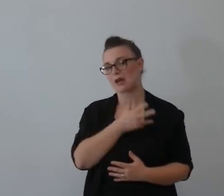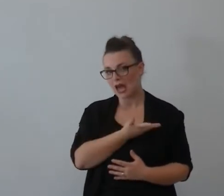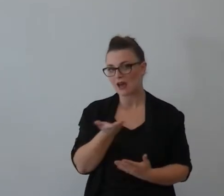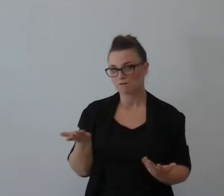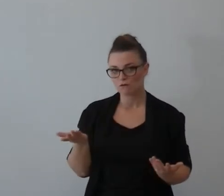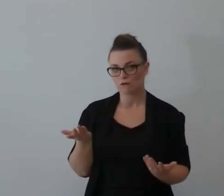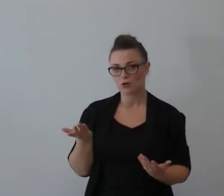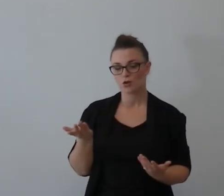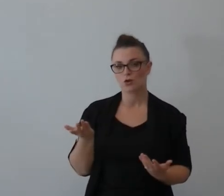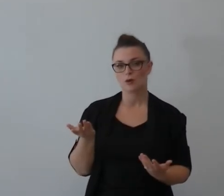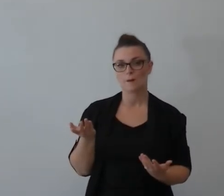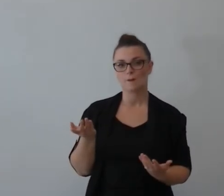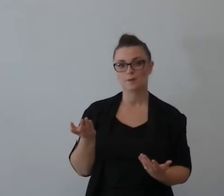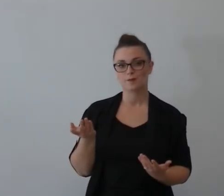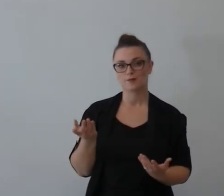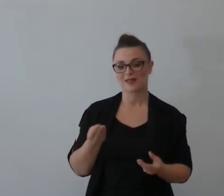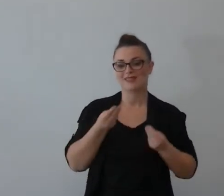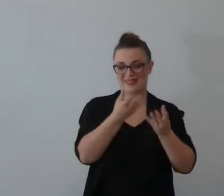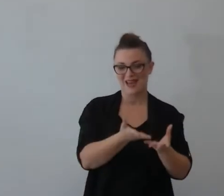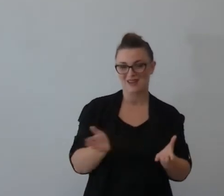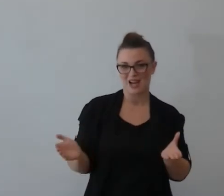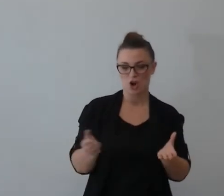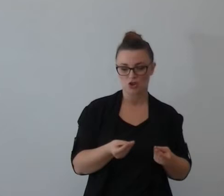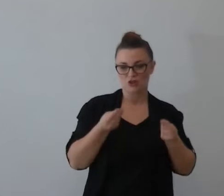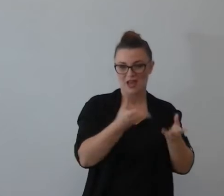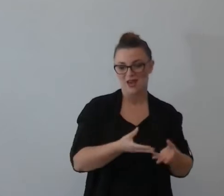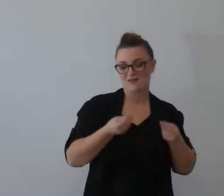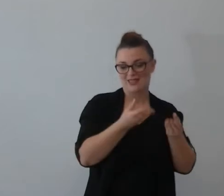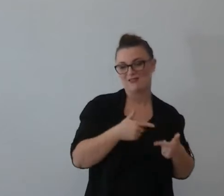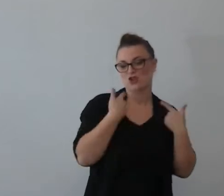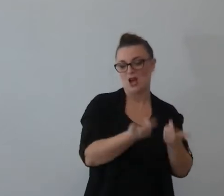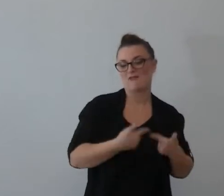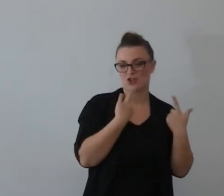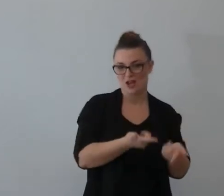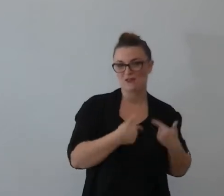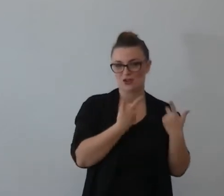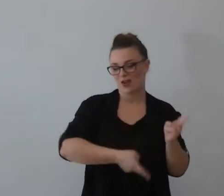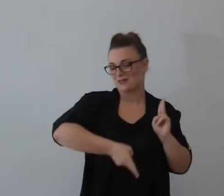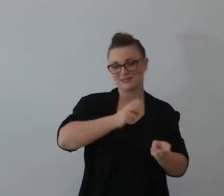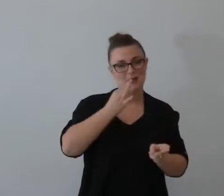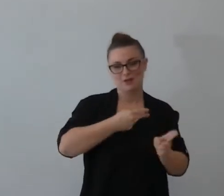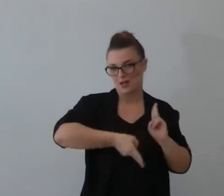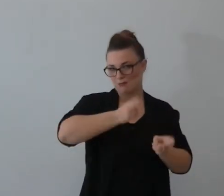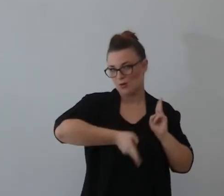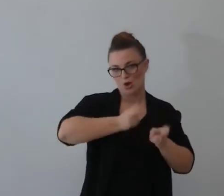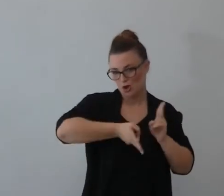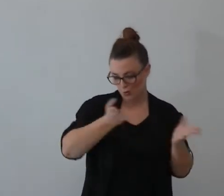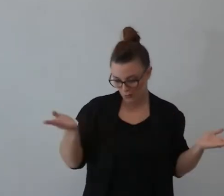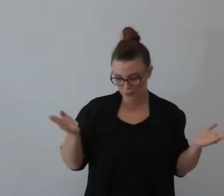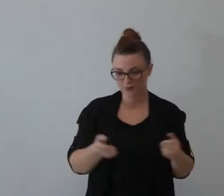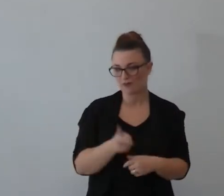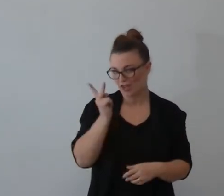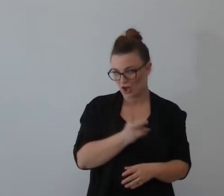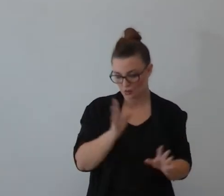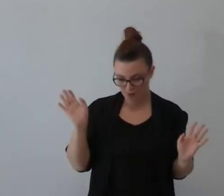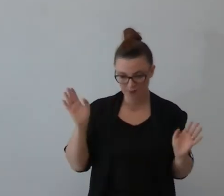e molto di più del suo raccolto, perché vi ricordate che gli aveva detto strappate le spighe, puttatele per